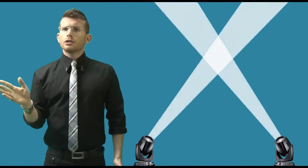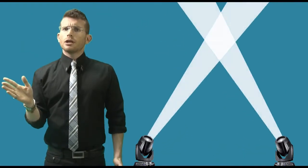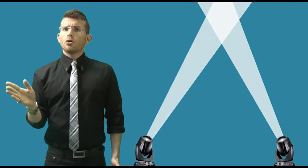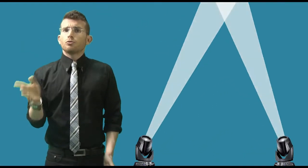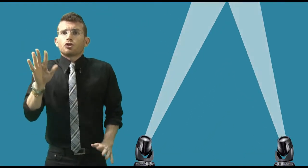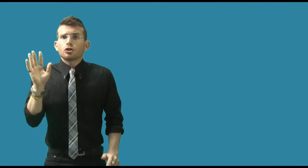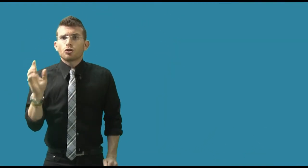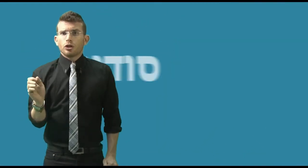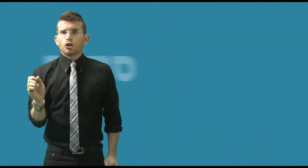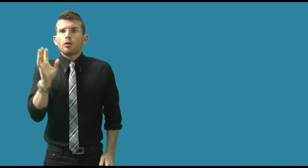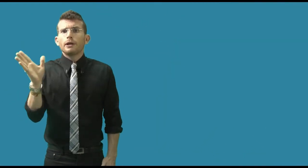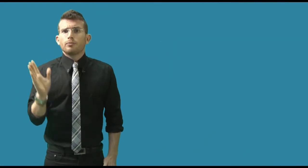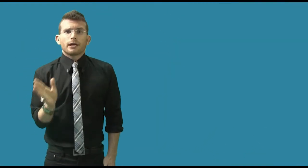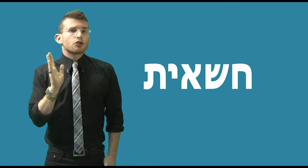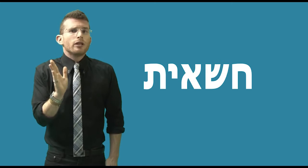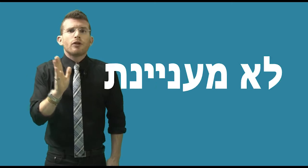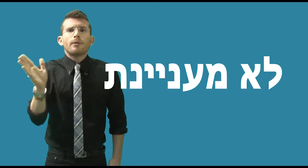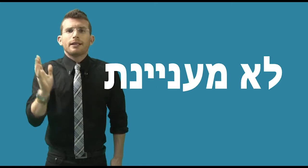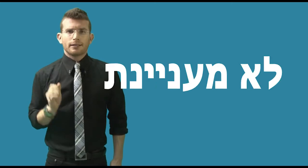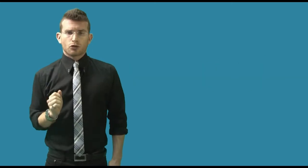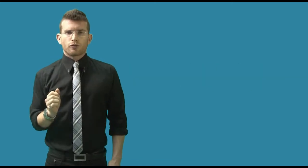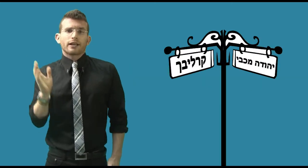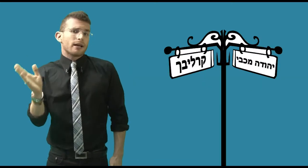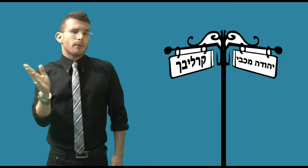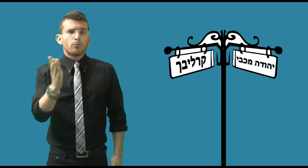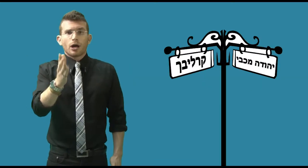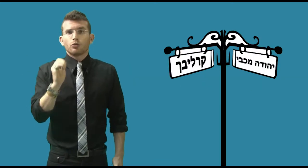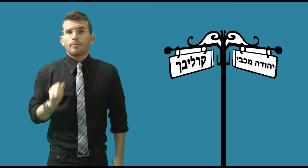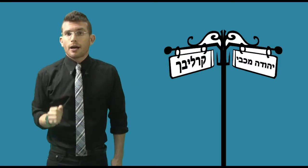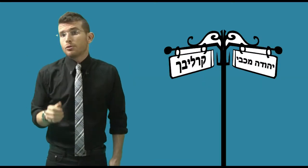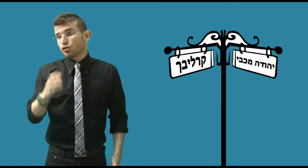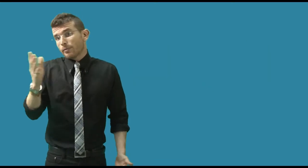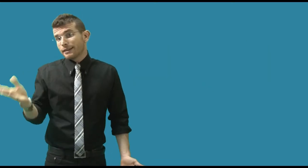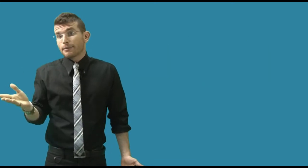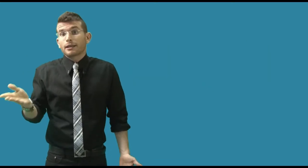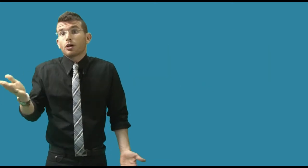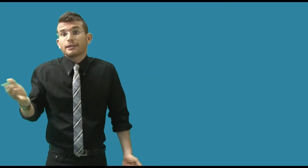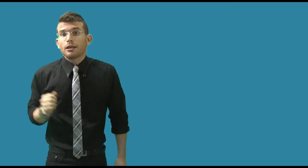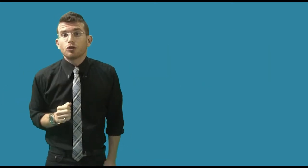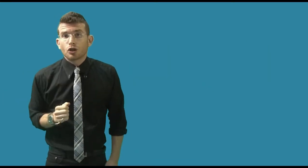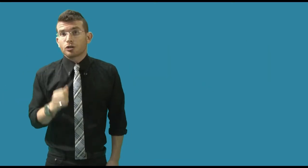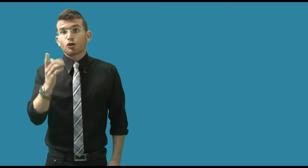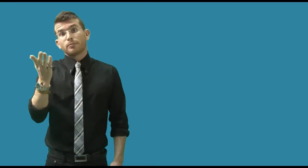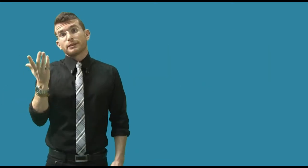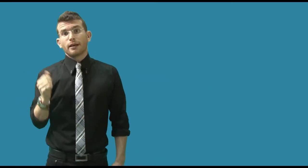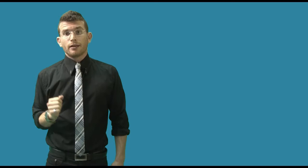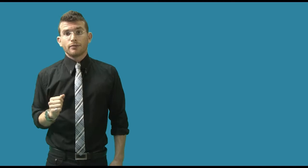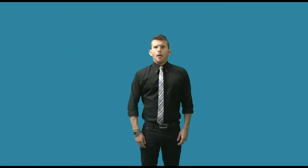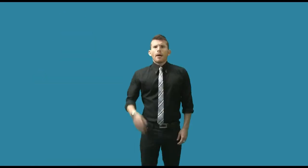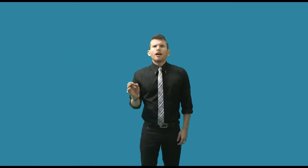זרקורים שזה עיר סודית שכל פעילות בה היא חשאית ולא מעניינת את התושבי קרליבח בו אחי יהודה מקאבי הוא שבעצם אנחנו החצר אחוז של תקשורת בישראל. באגף